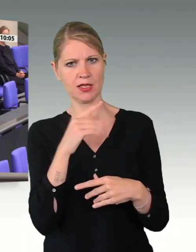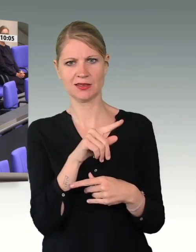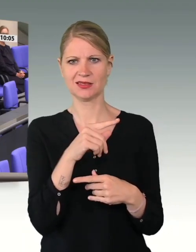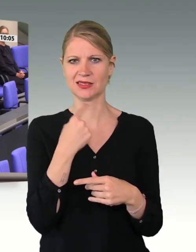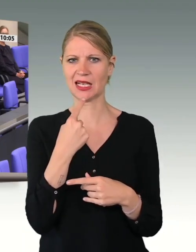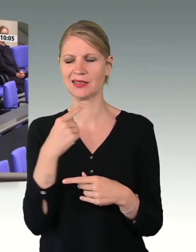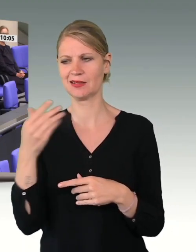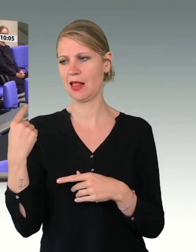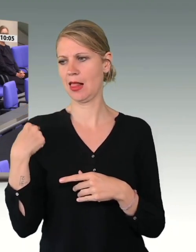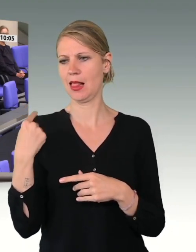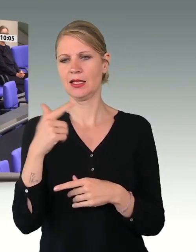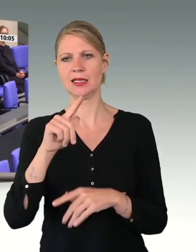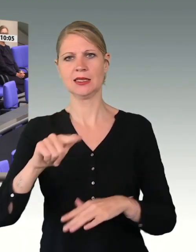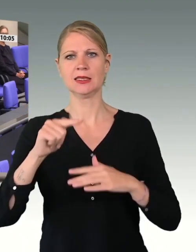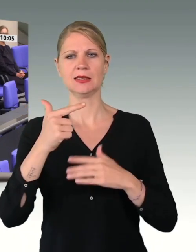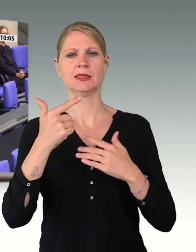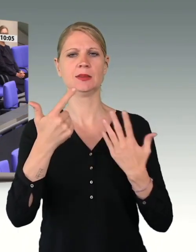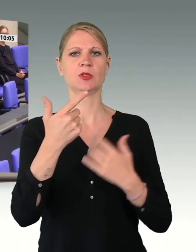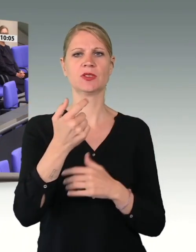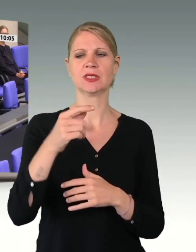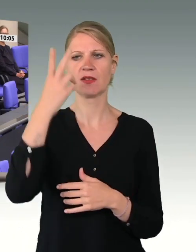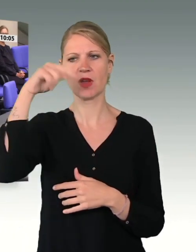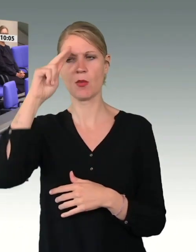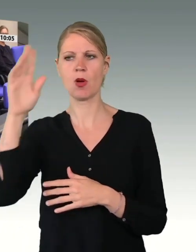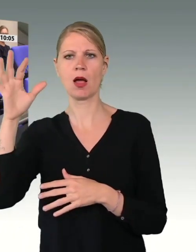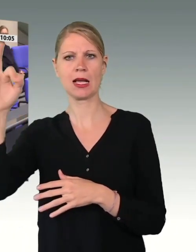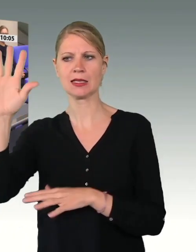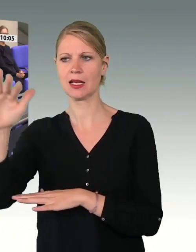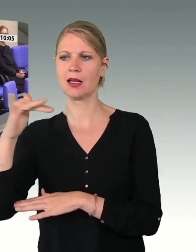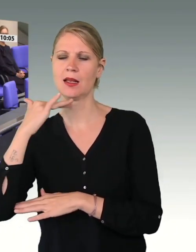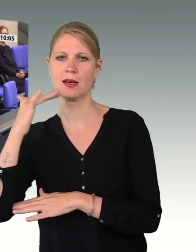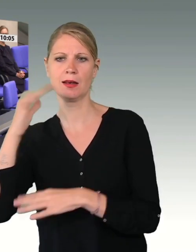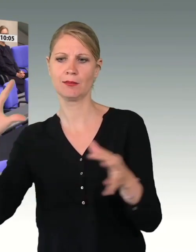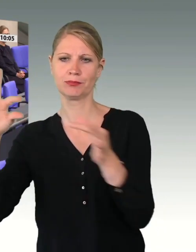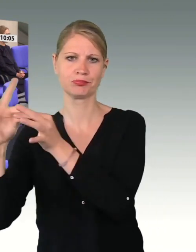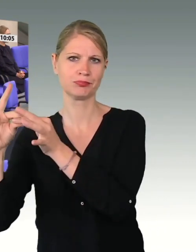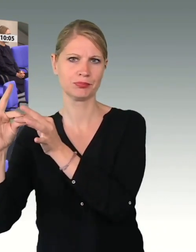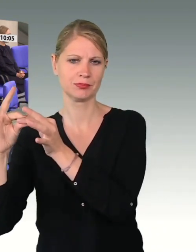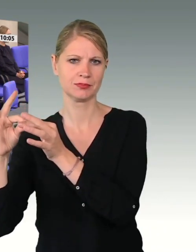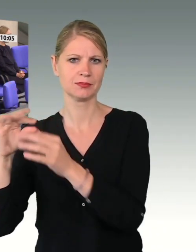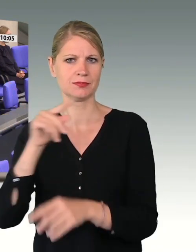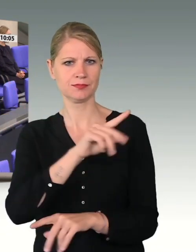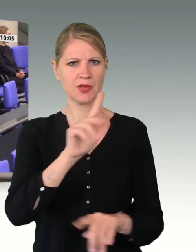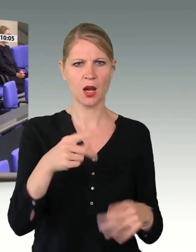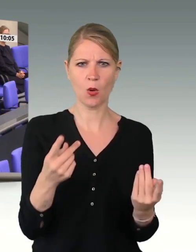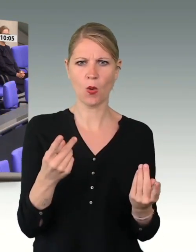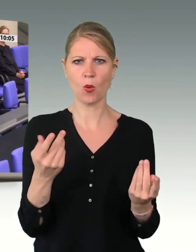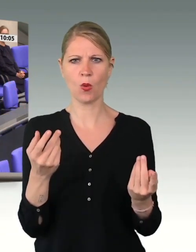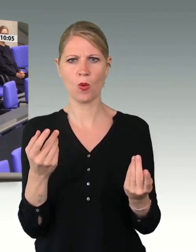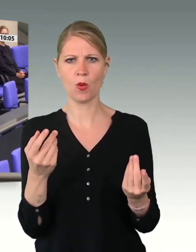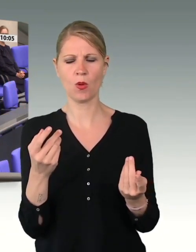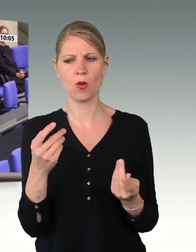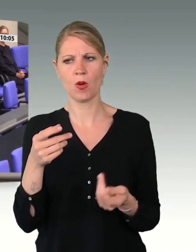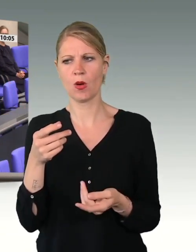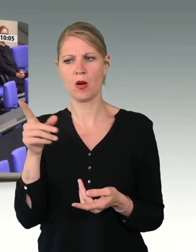Bundeskanzlers am 27. Februar an dieser Stelle ein. Und auch Sie haben ganz offensichtlich den